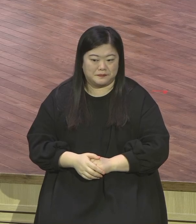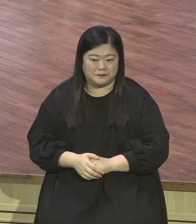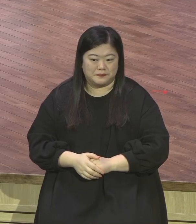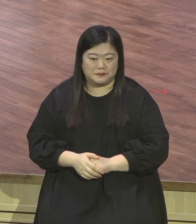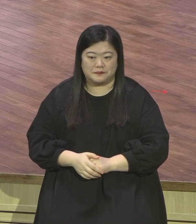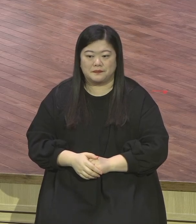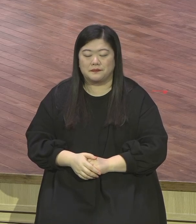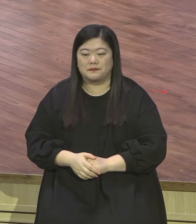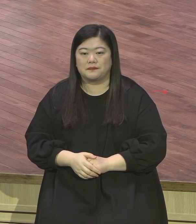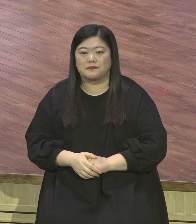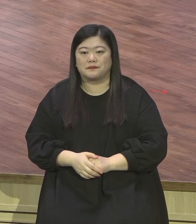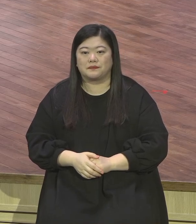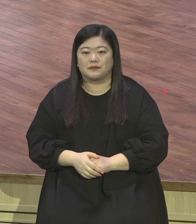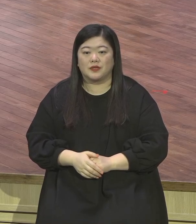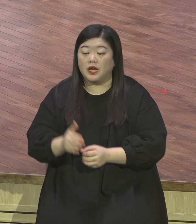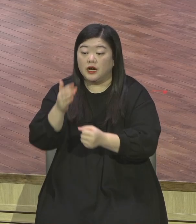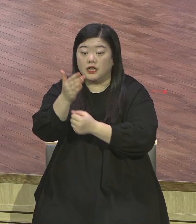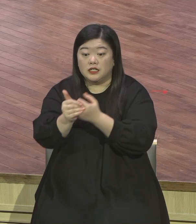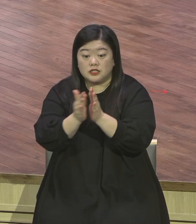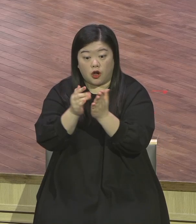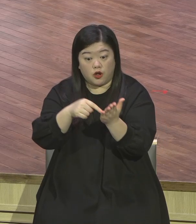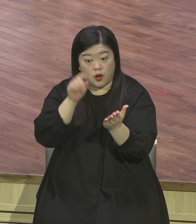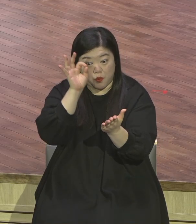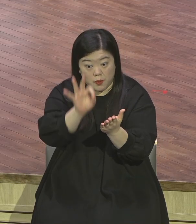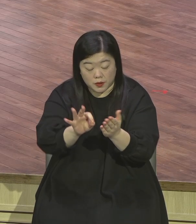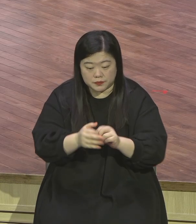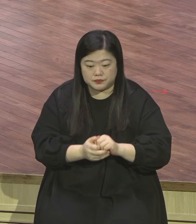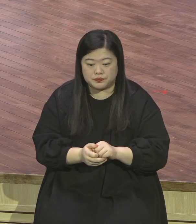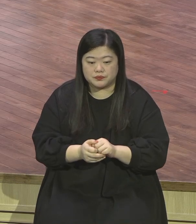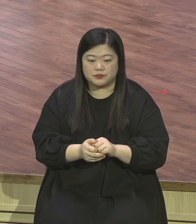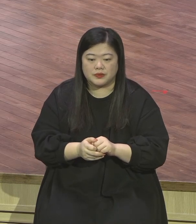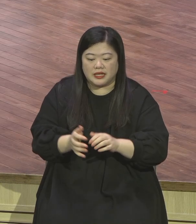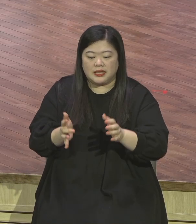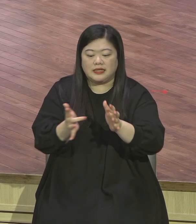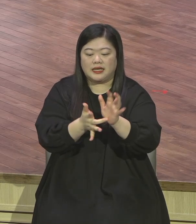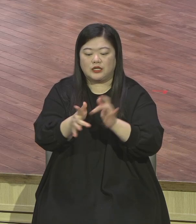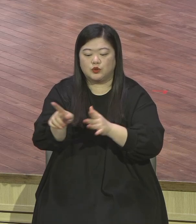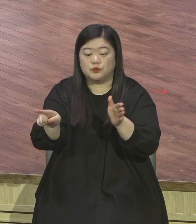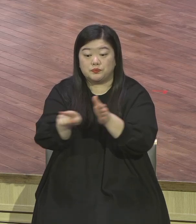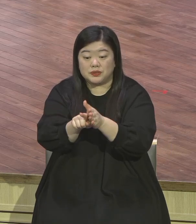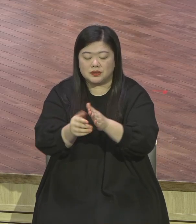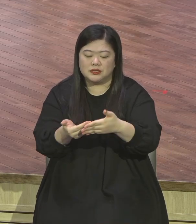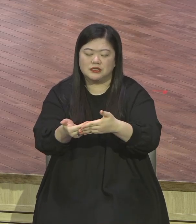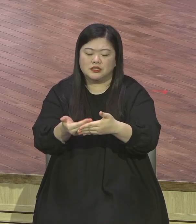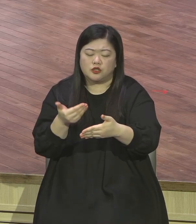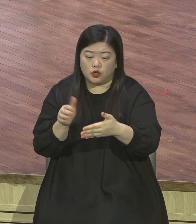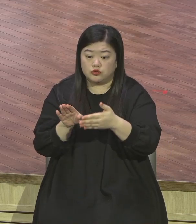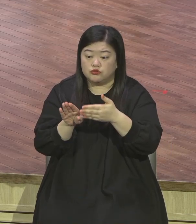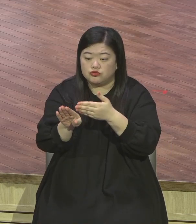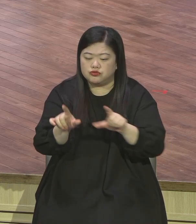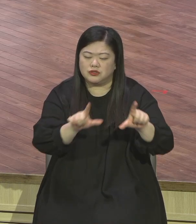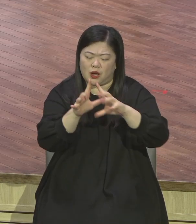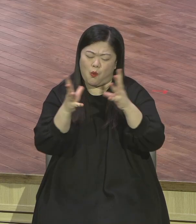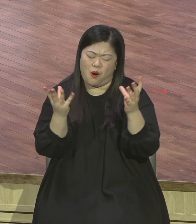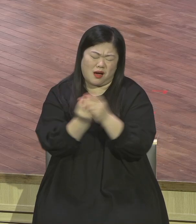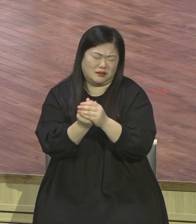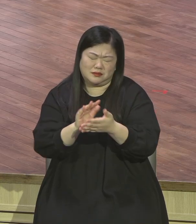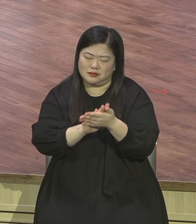나옵니다 누굽니까 사도 바울입니다 사도 바울 골로세 2장 3재로 보면